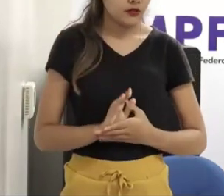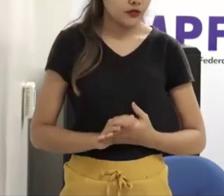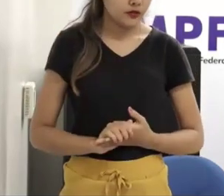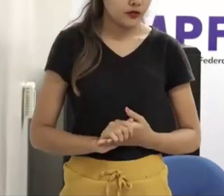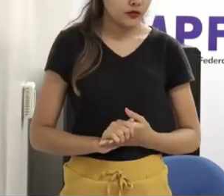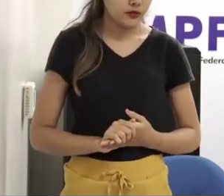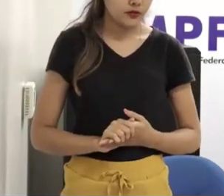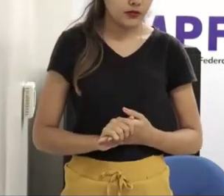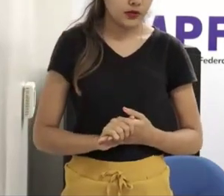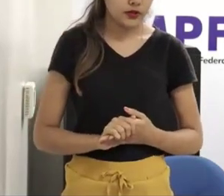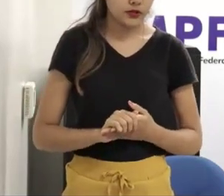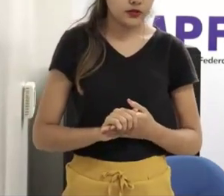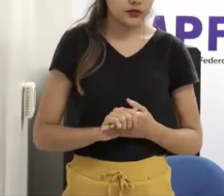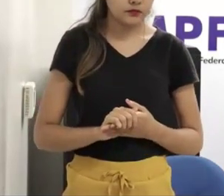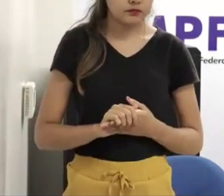são determinantes?